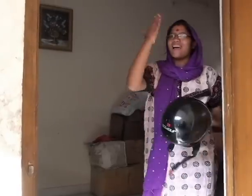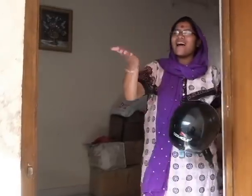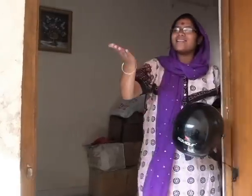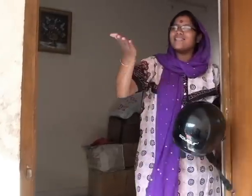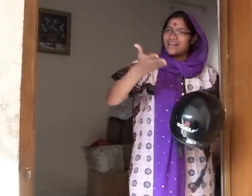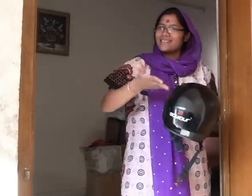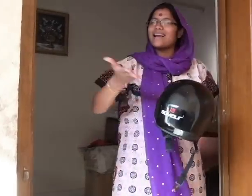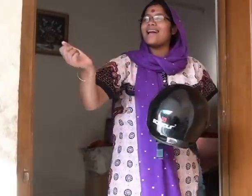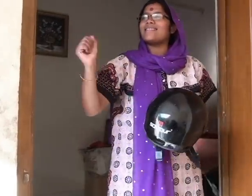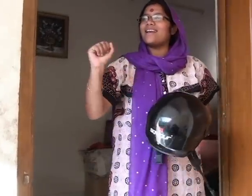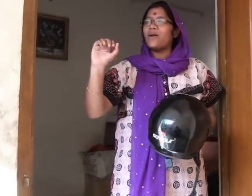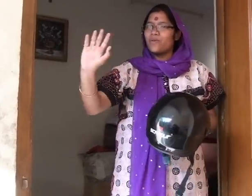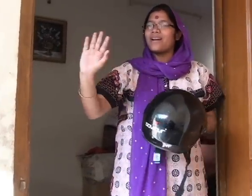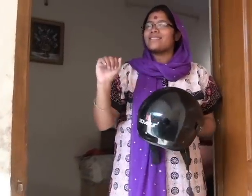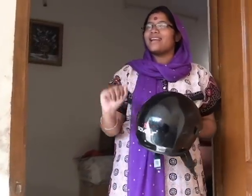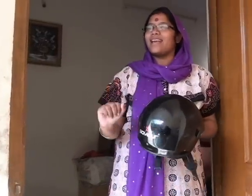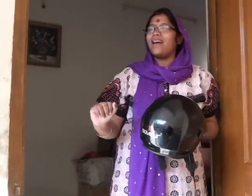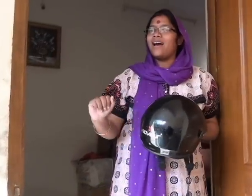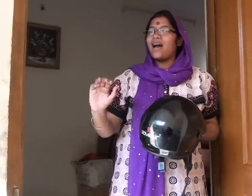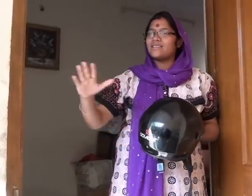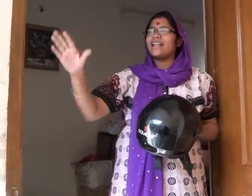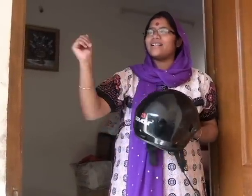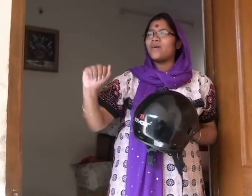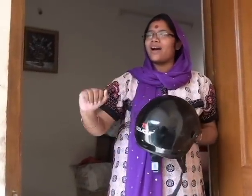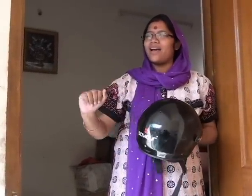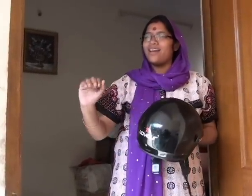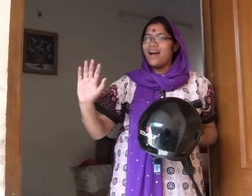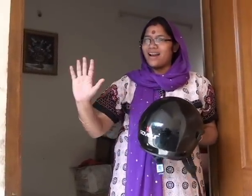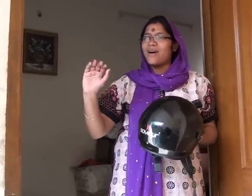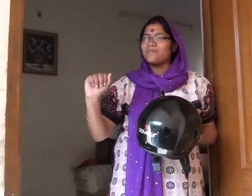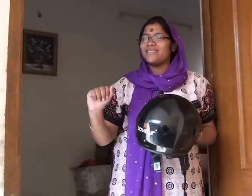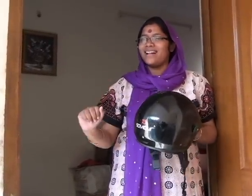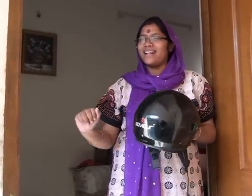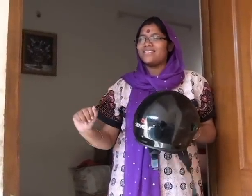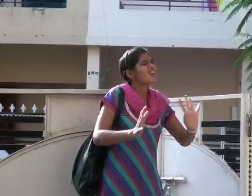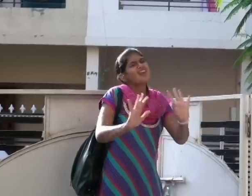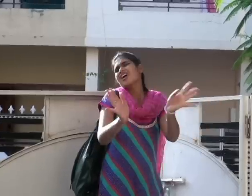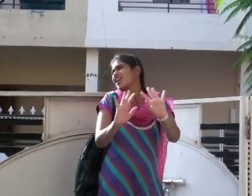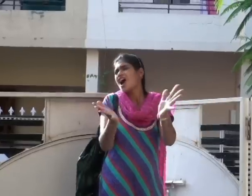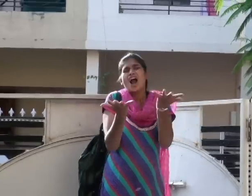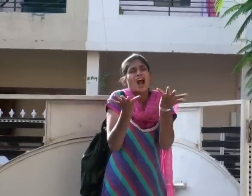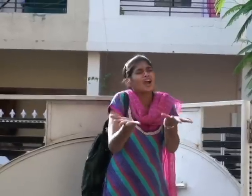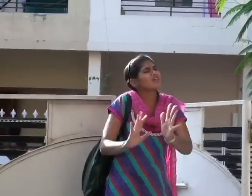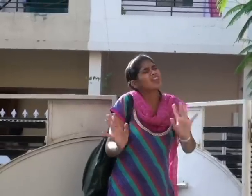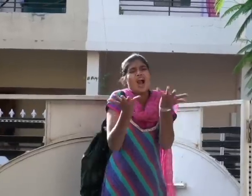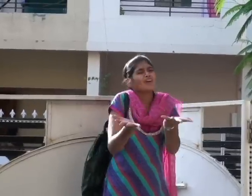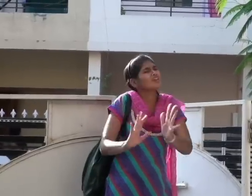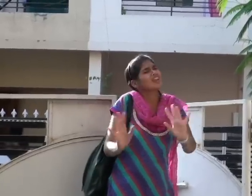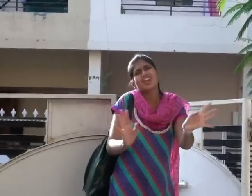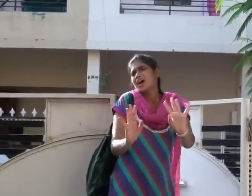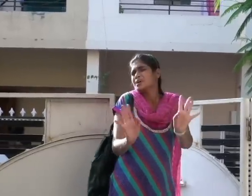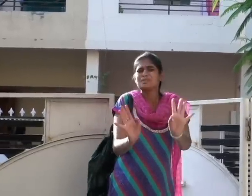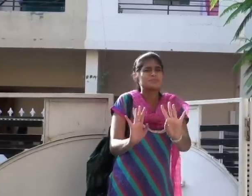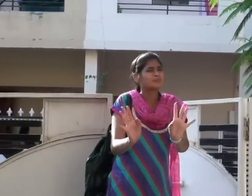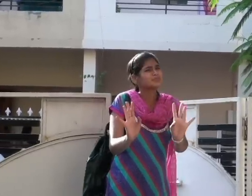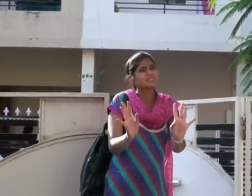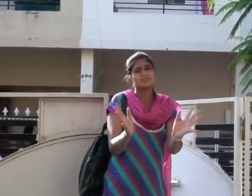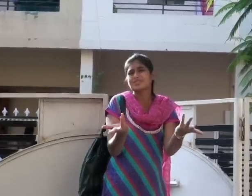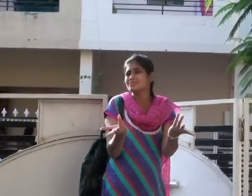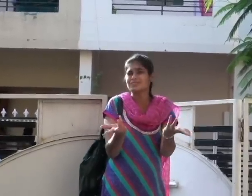अरे क्या है हमेशा हेलमेट भूल जाती हो लो ये हेलमेट पहन लो मुझे हेलमेट पसंद नहीं है बिल्कुल भी जहां जहां जाती